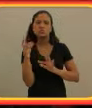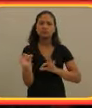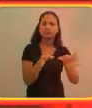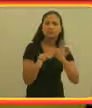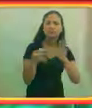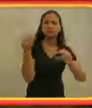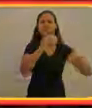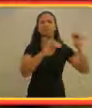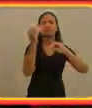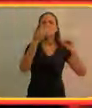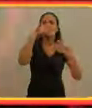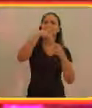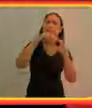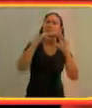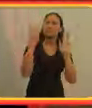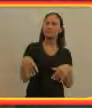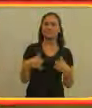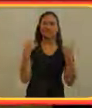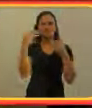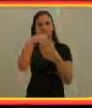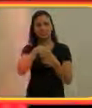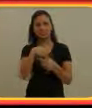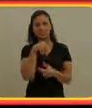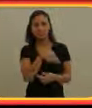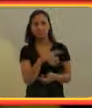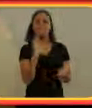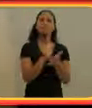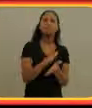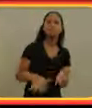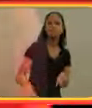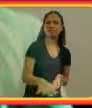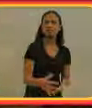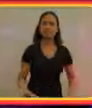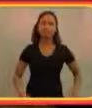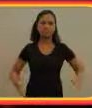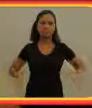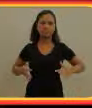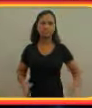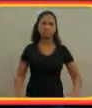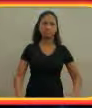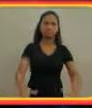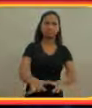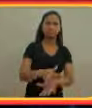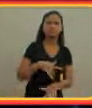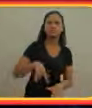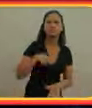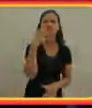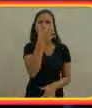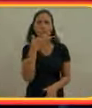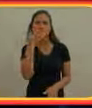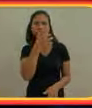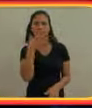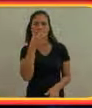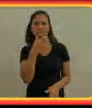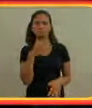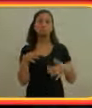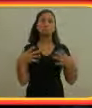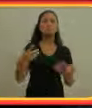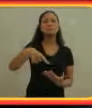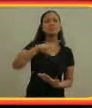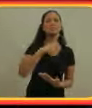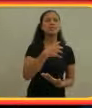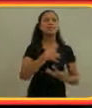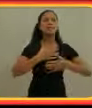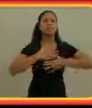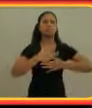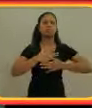festa. A gente tem uma pista que vibra de acordo com a música, então você sente as batidas da música. A gente tem